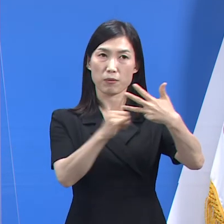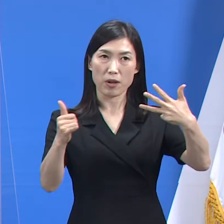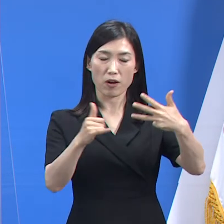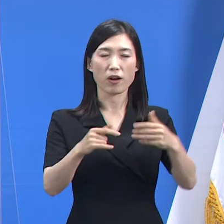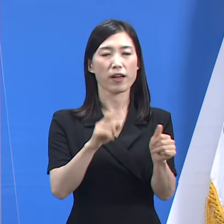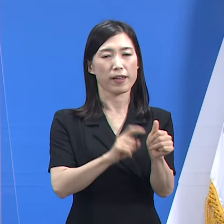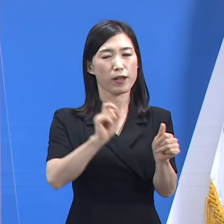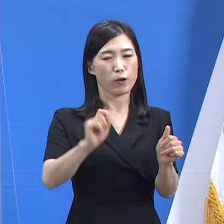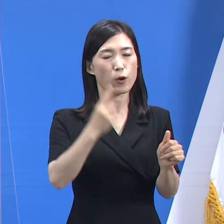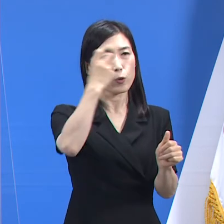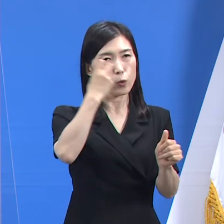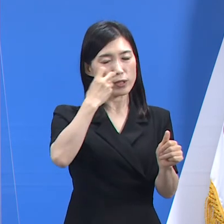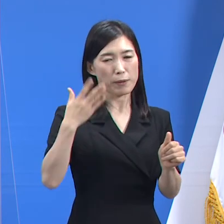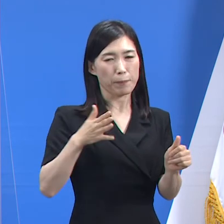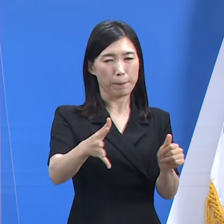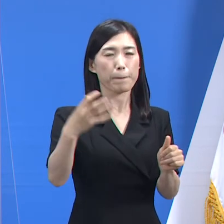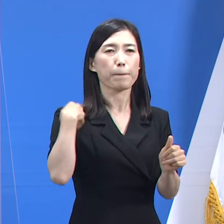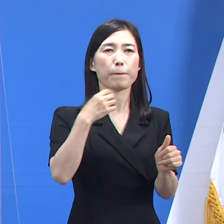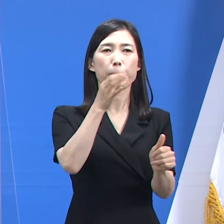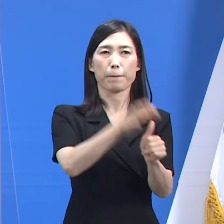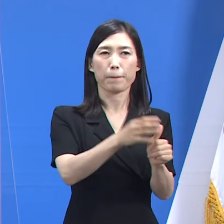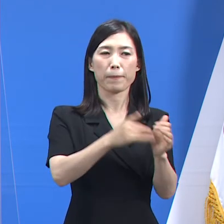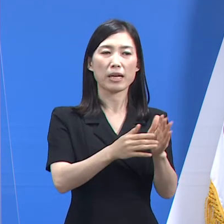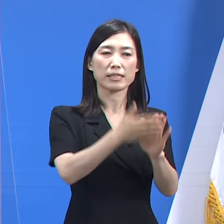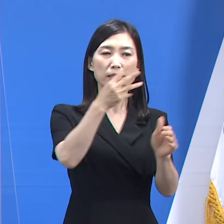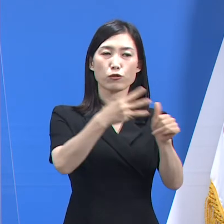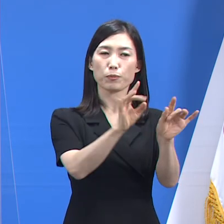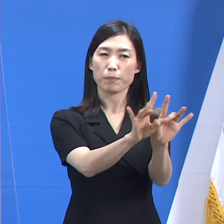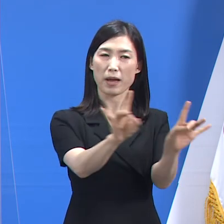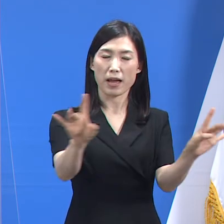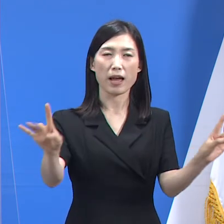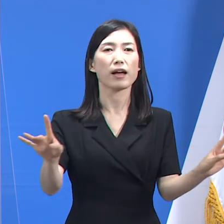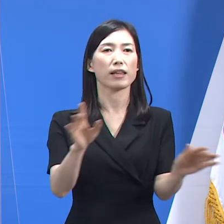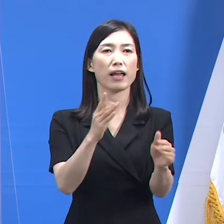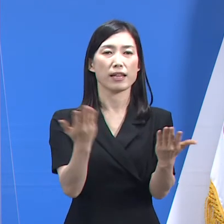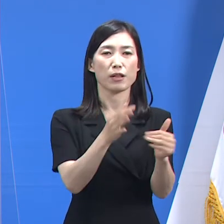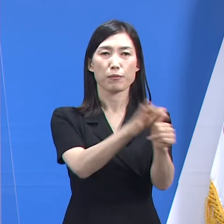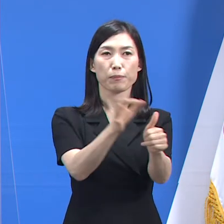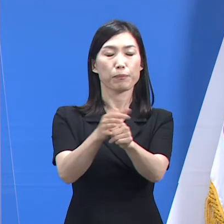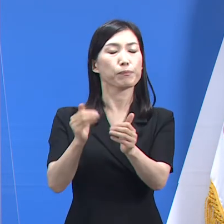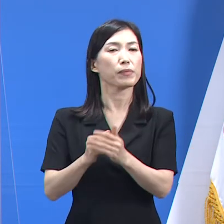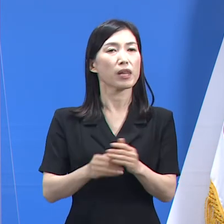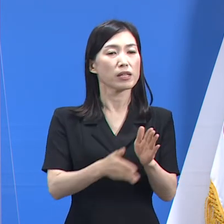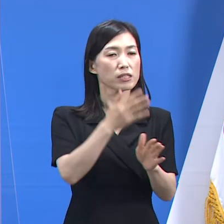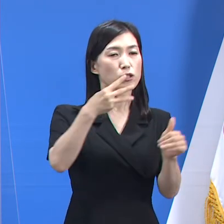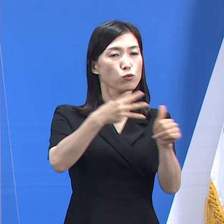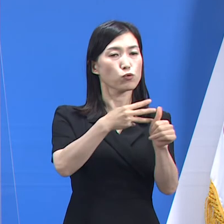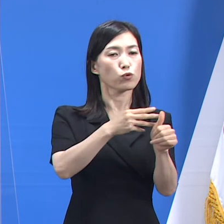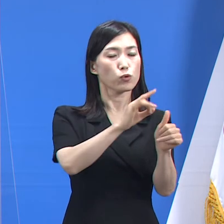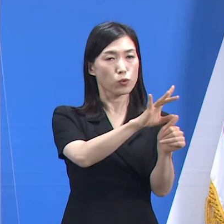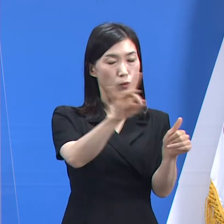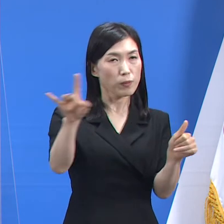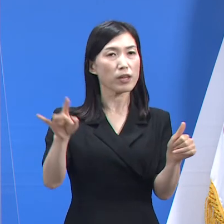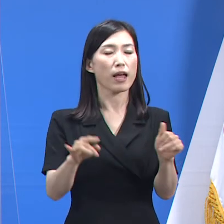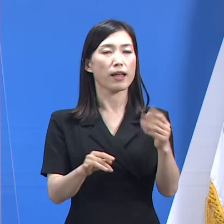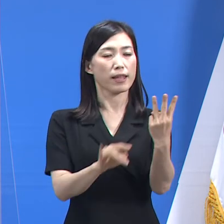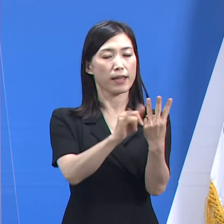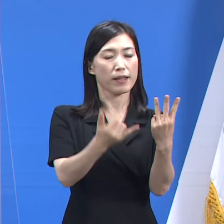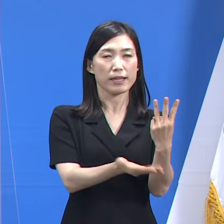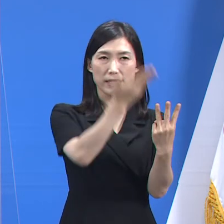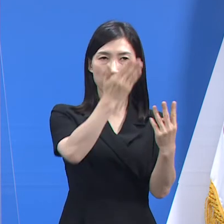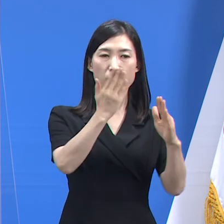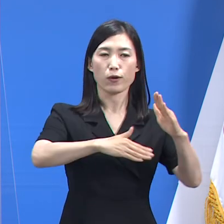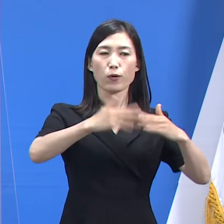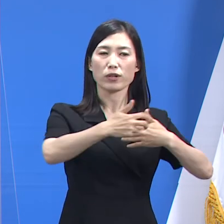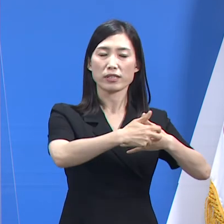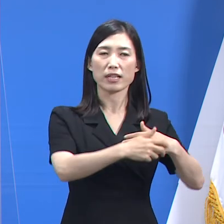임명하여 도내 시군별로 배치했습니다. 시군보건소당 역학조사관 3명 이상씩을 배치하였고